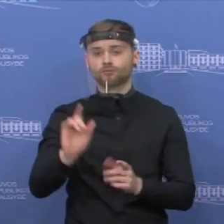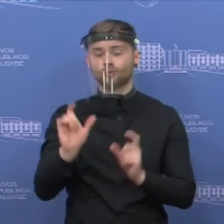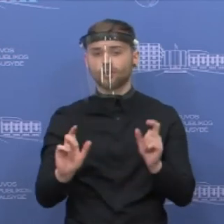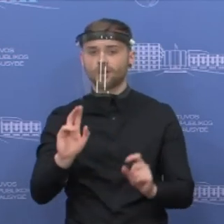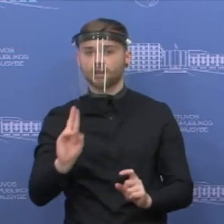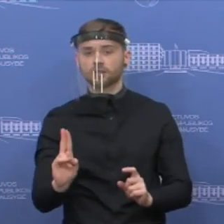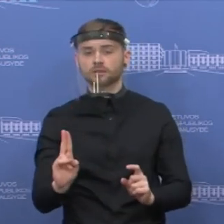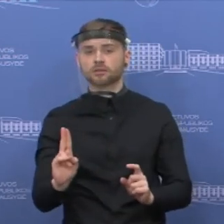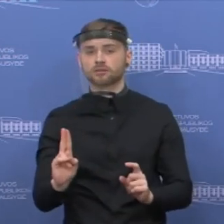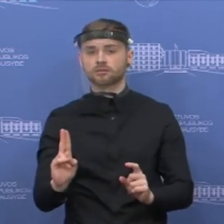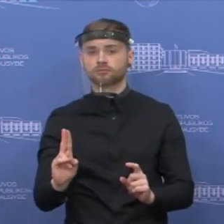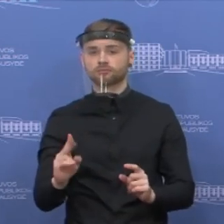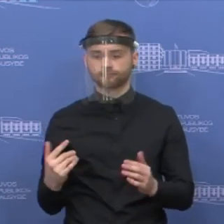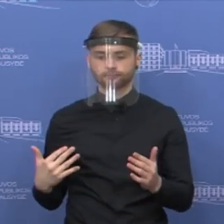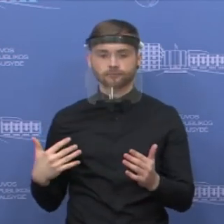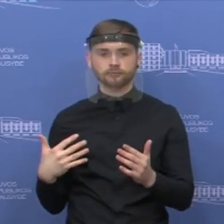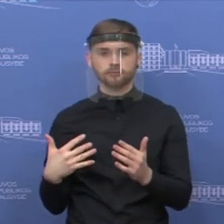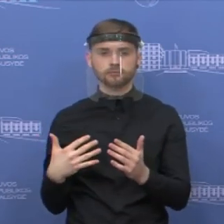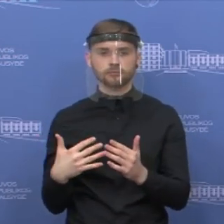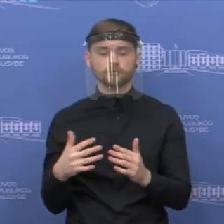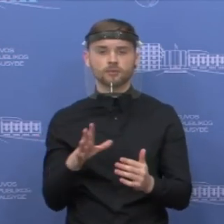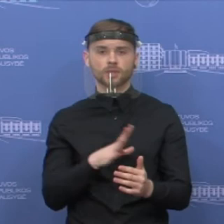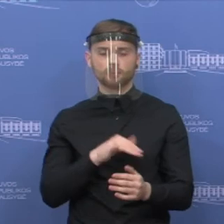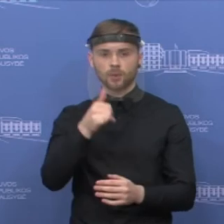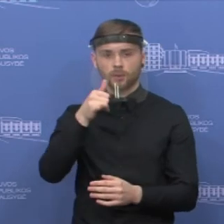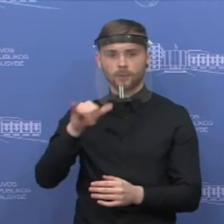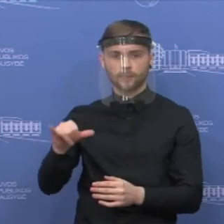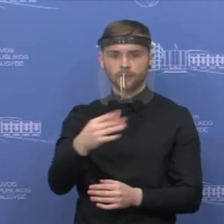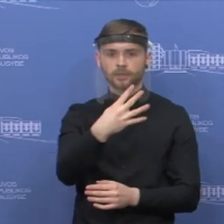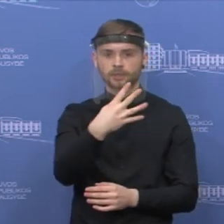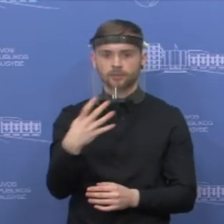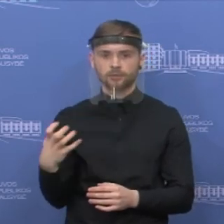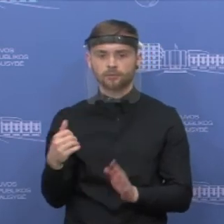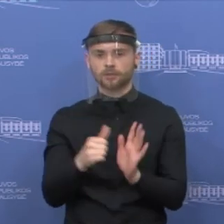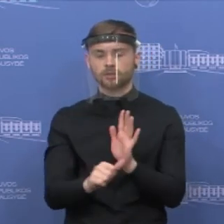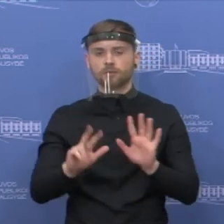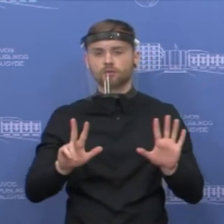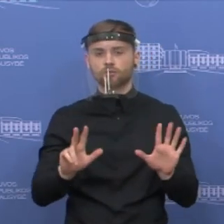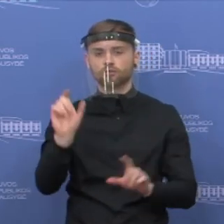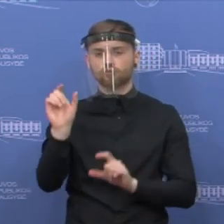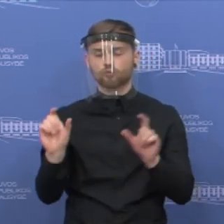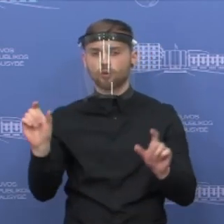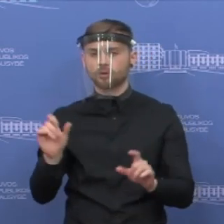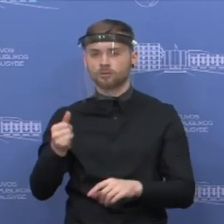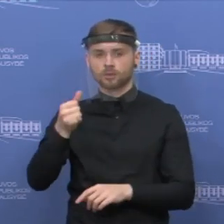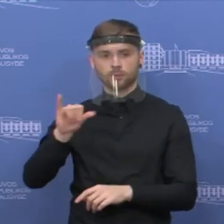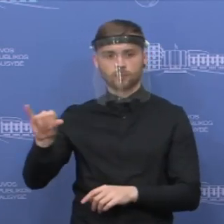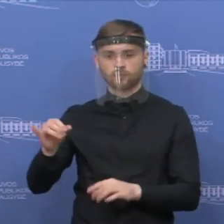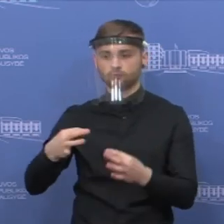per visą tą laikotarpį mes neišleidom 468 mūsų piliečius.